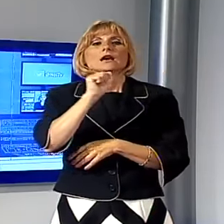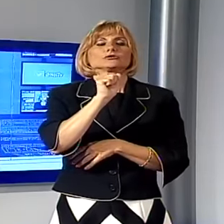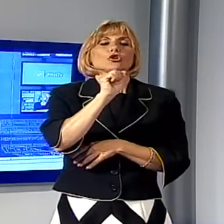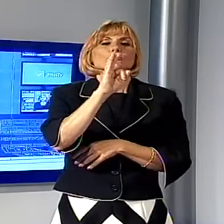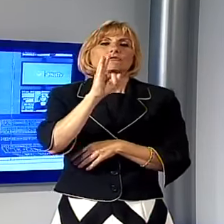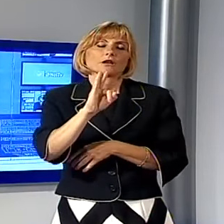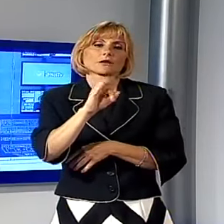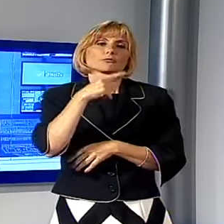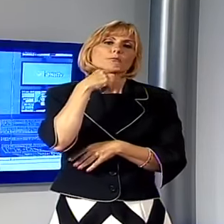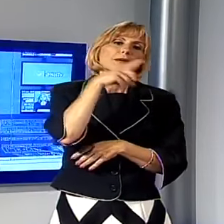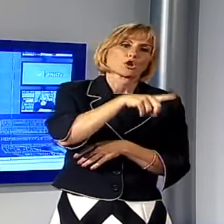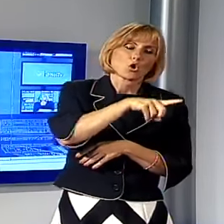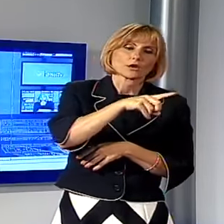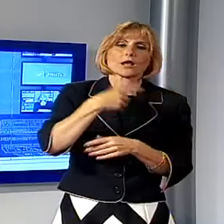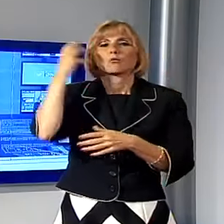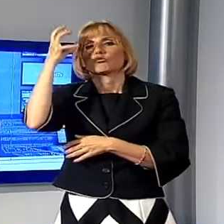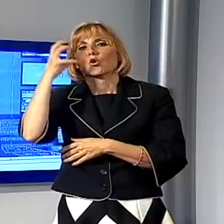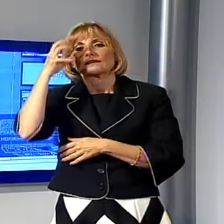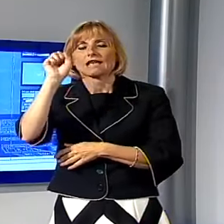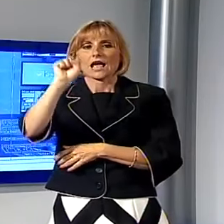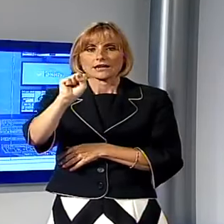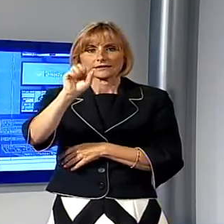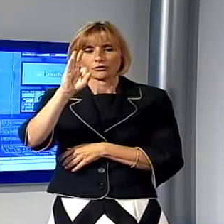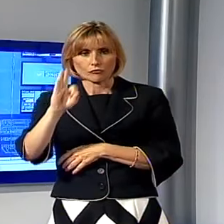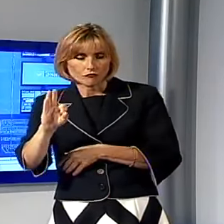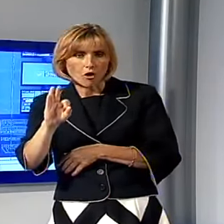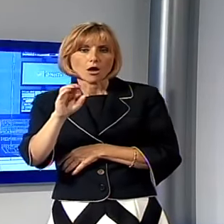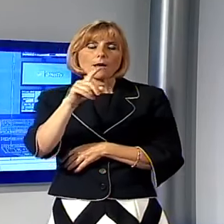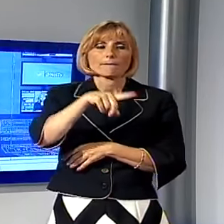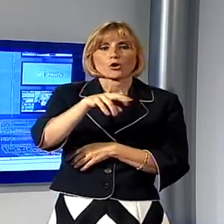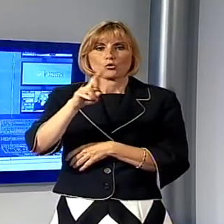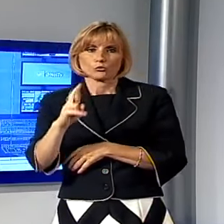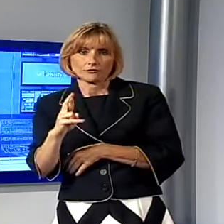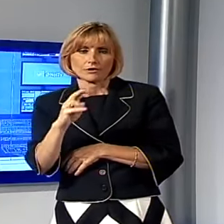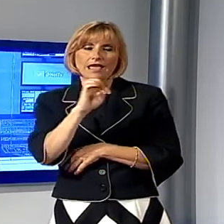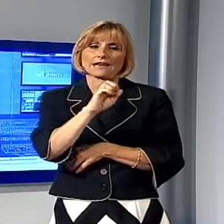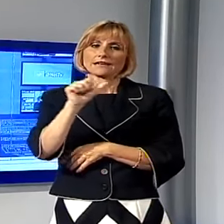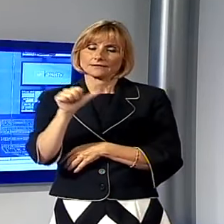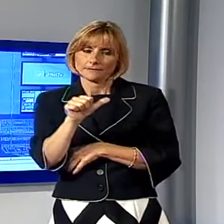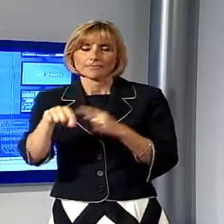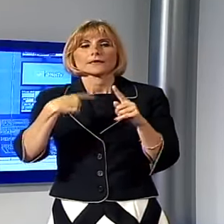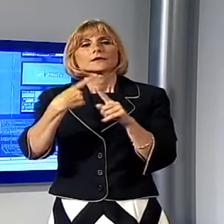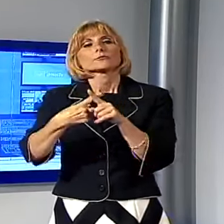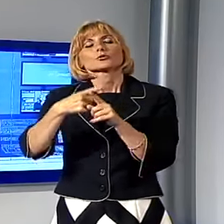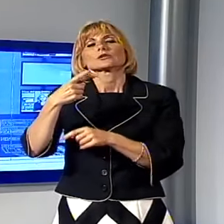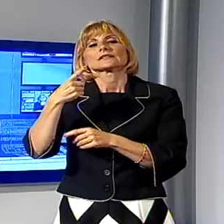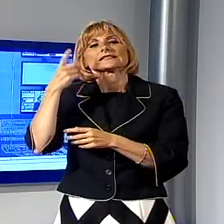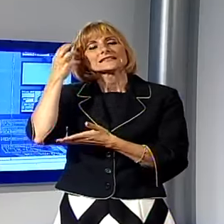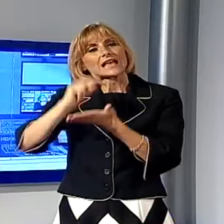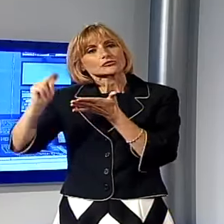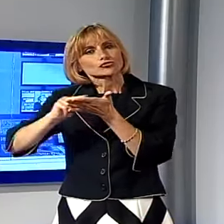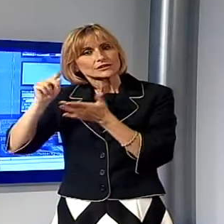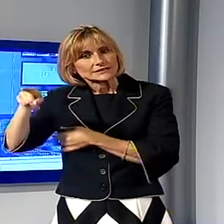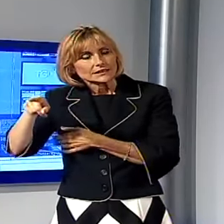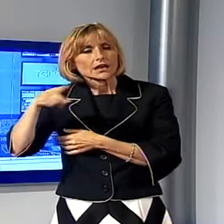Pecoraro e poi per la poesia Alessandro Fo Paolo Ruffilli ed Elena Salibra per la saggistica saranno